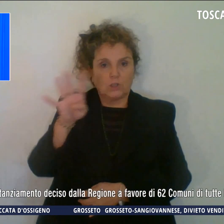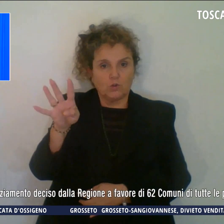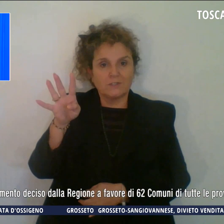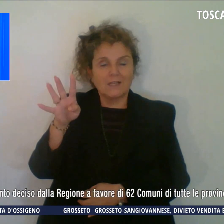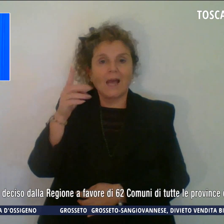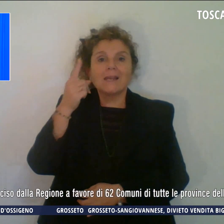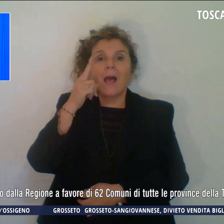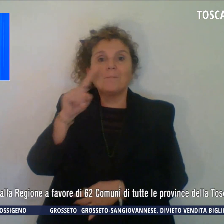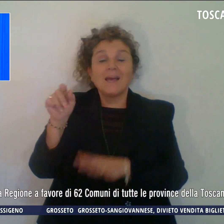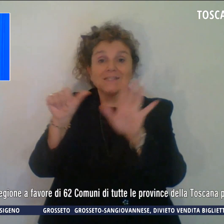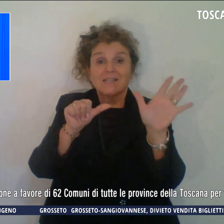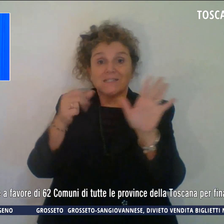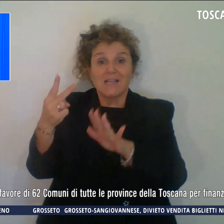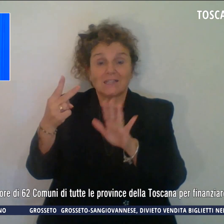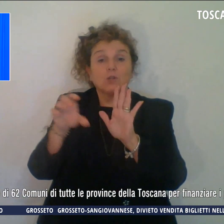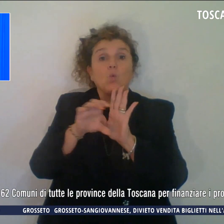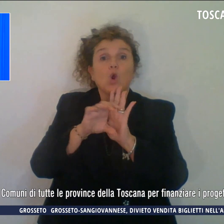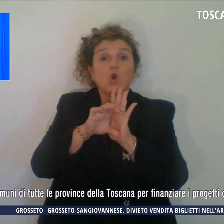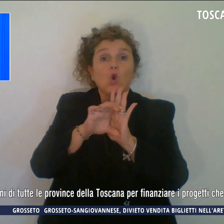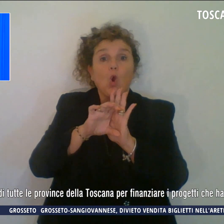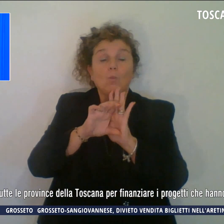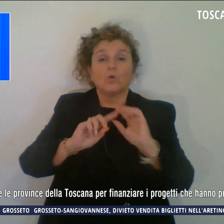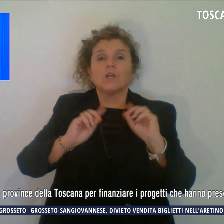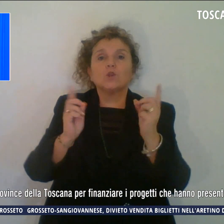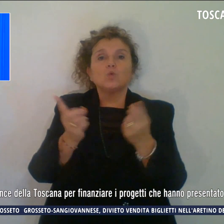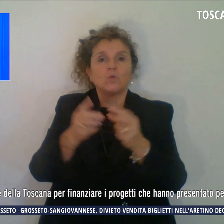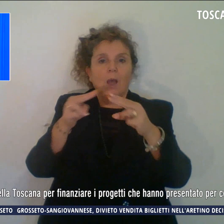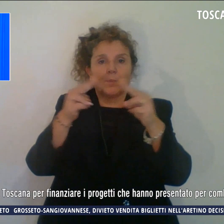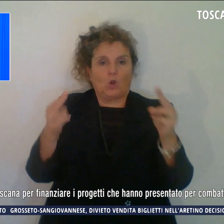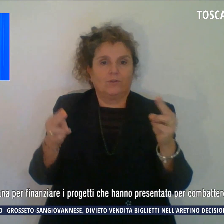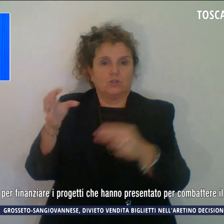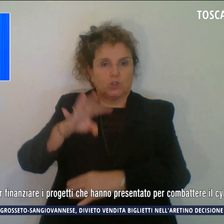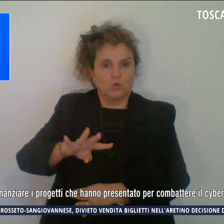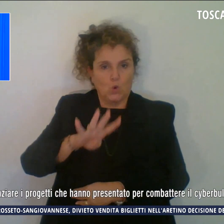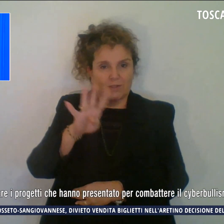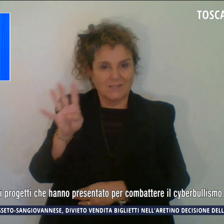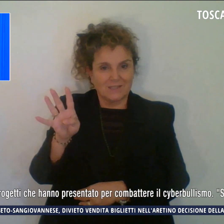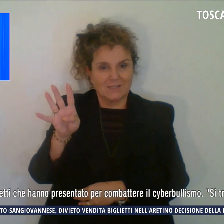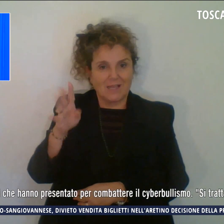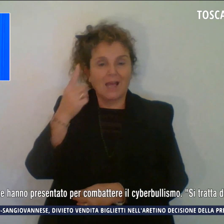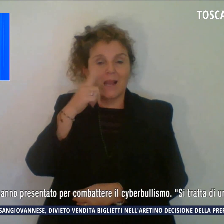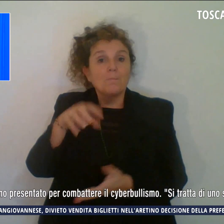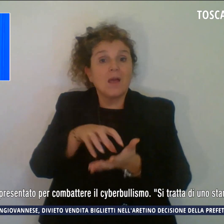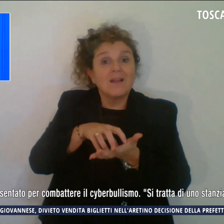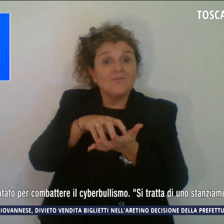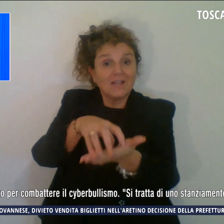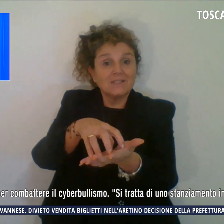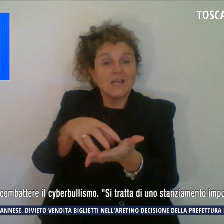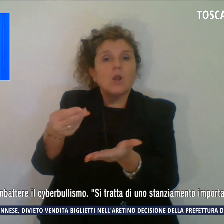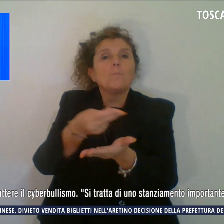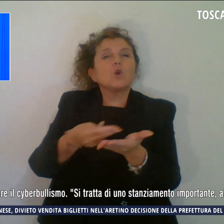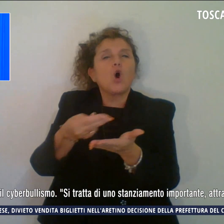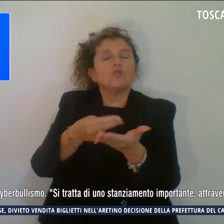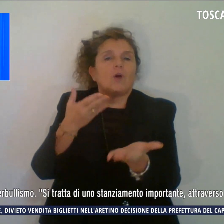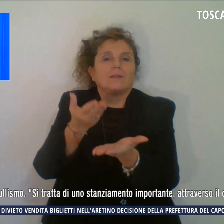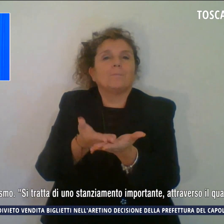62 comuni di tutte le province della Toscana per finanziare i progetti che hanno presentato